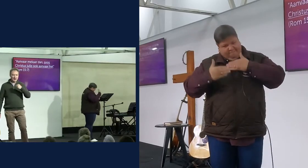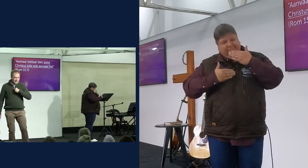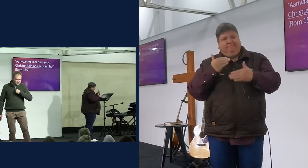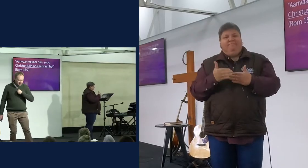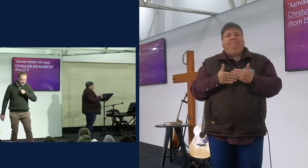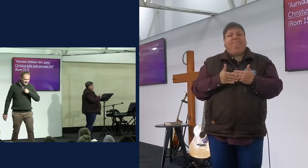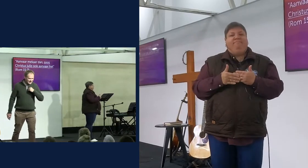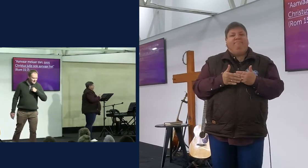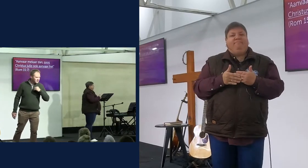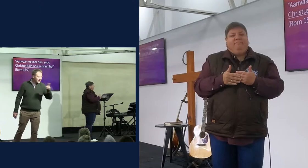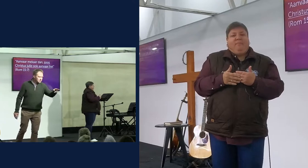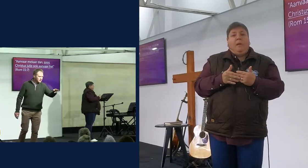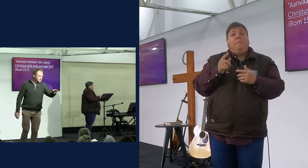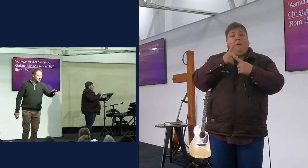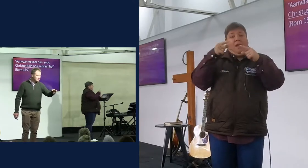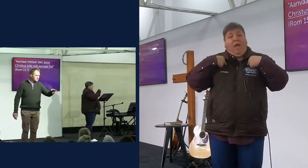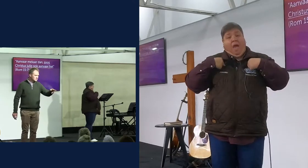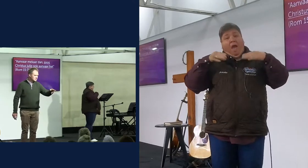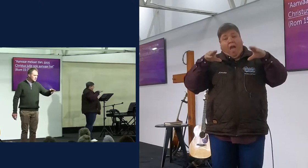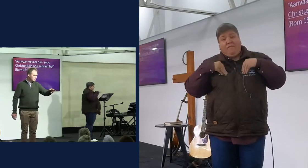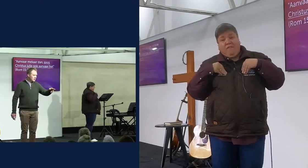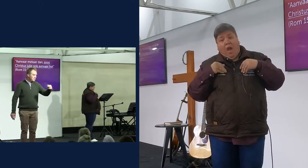maar my aanvaarding, leen nie by jou nie,